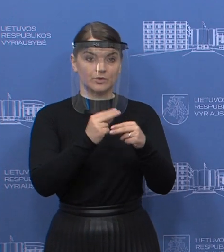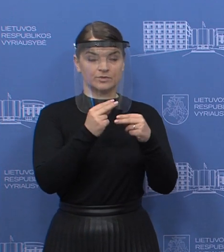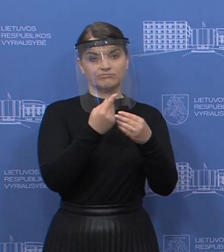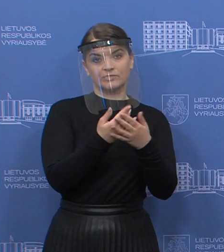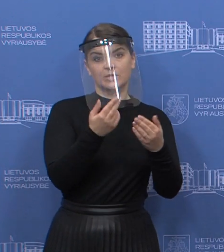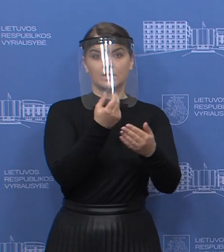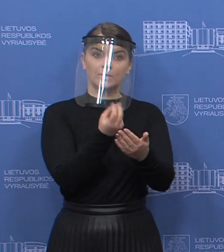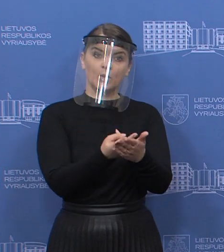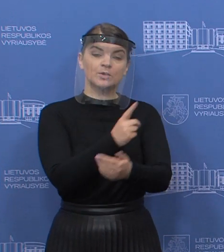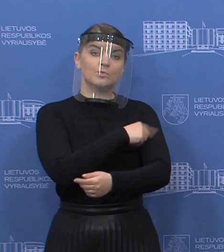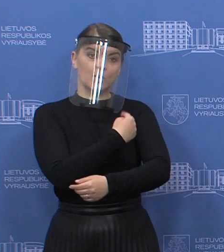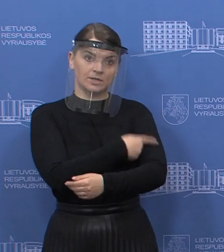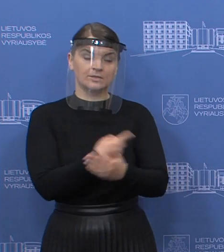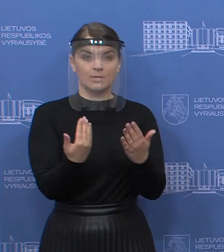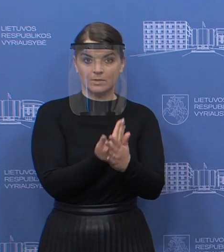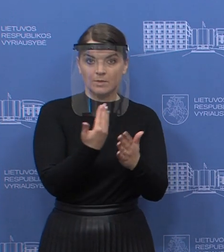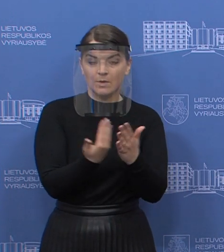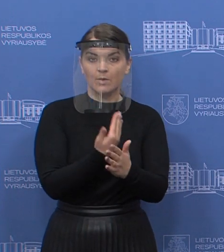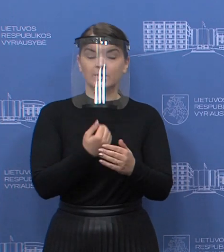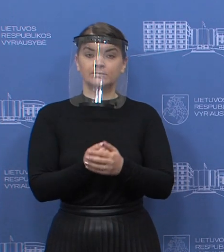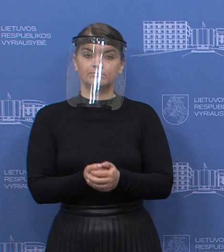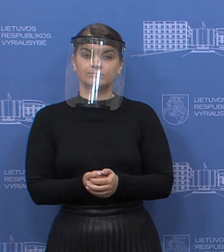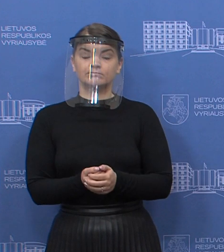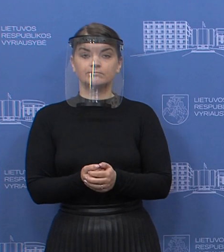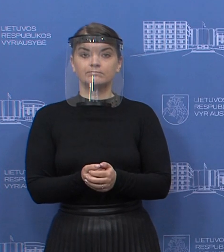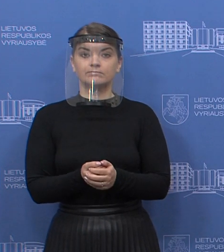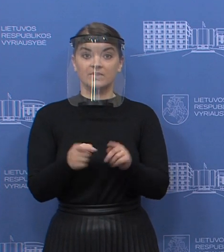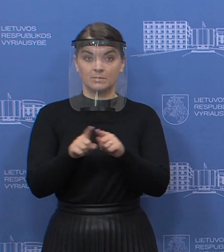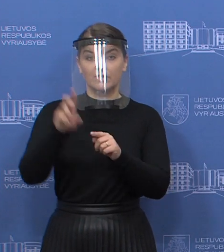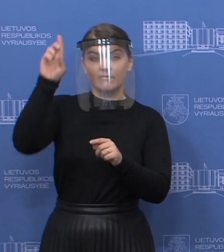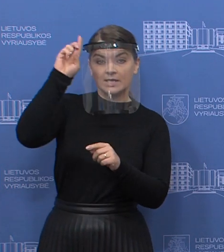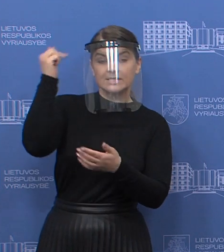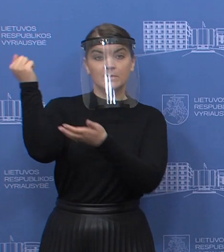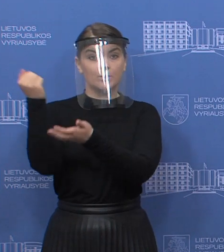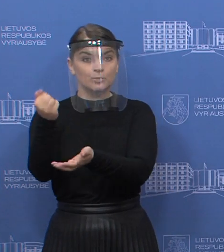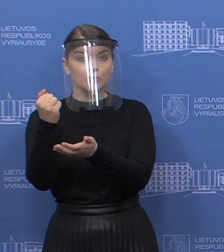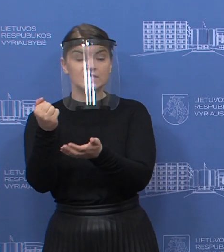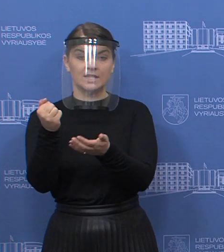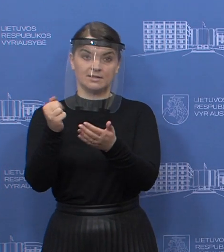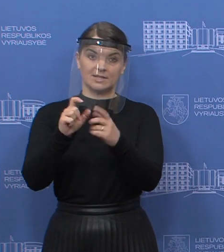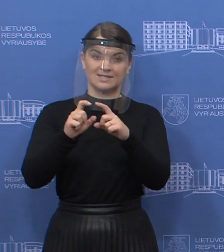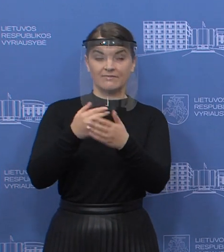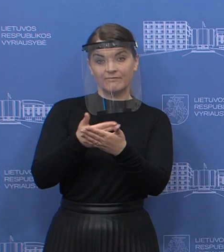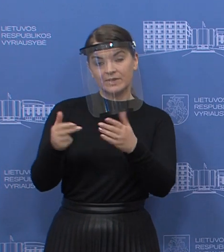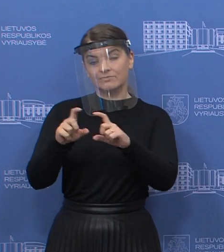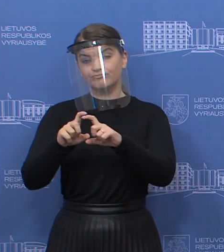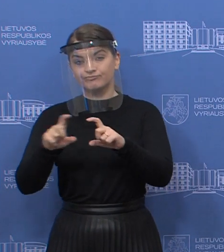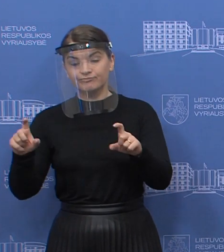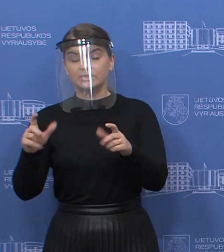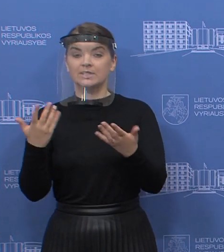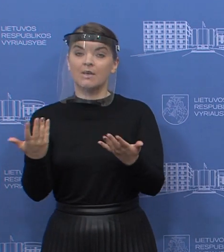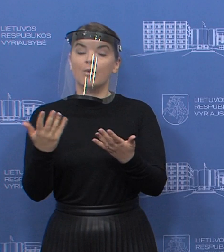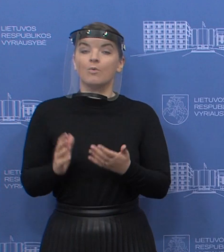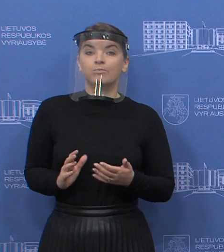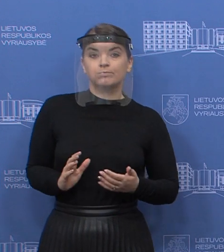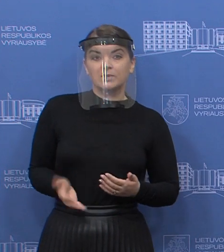nepriklausomai nuo nusavybės formos. Tai yra tekliečia valstybinės, biudžetinės įstaigas, tiek ir privačias, jos galės, atlikus tam tikras